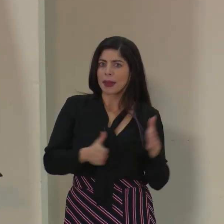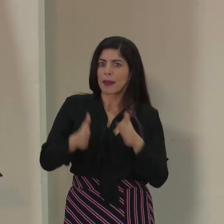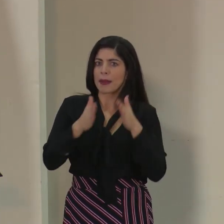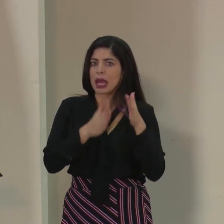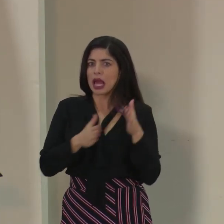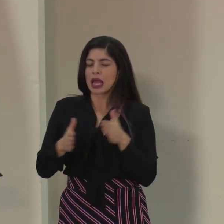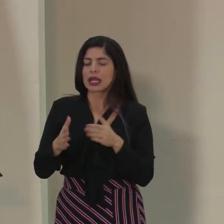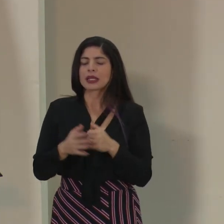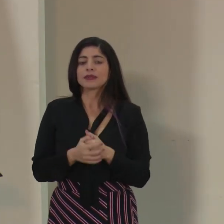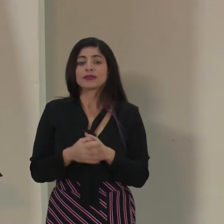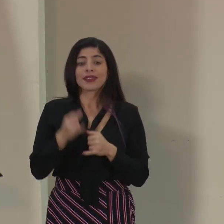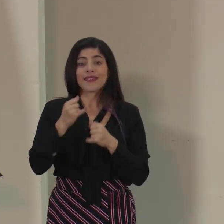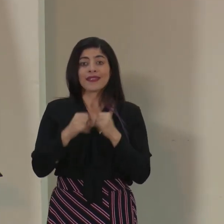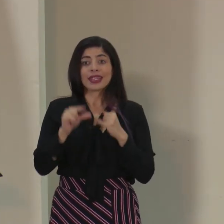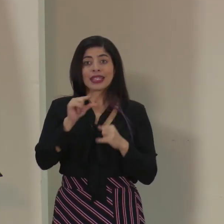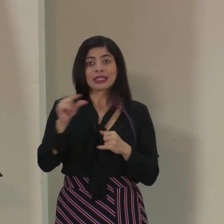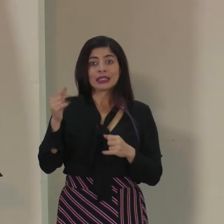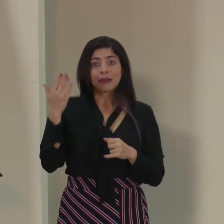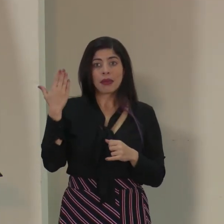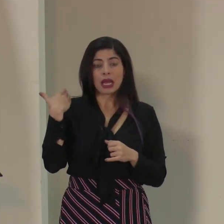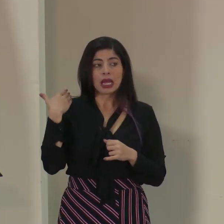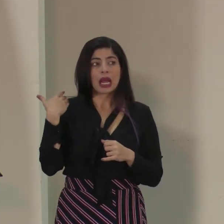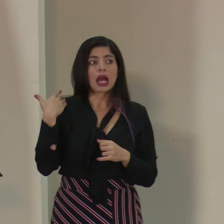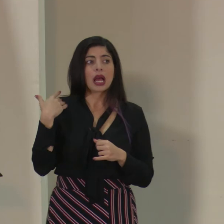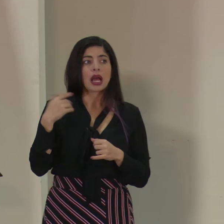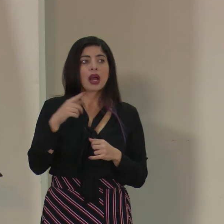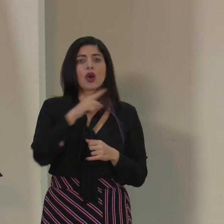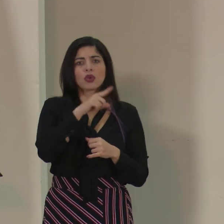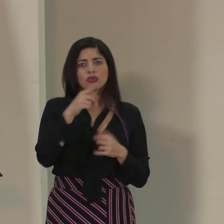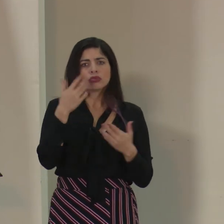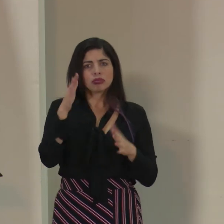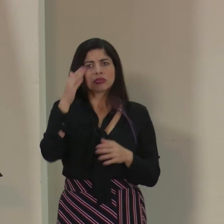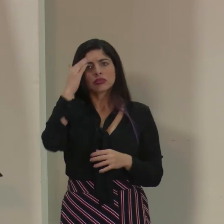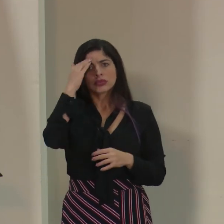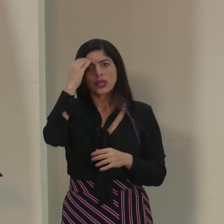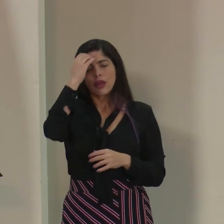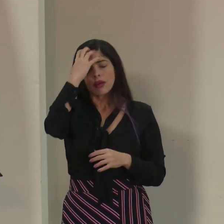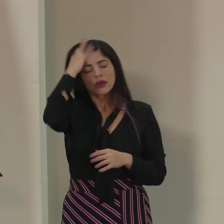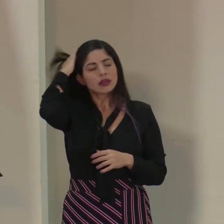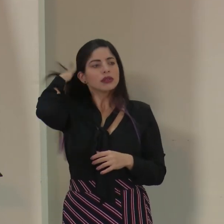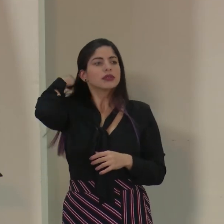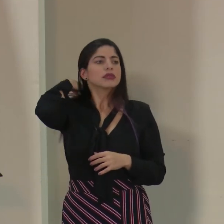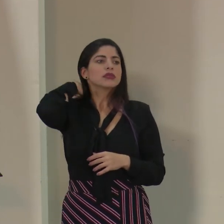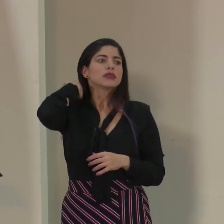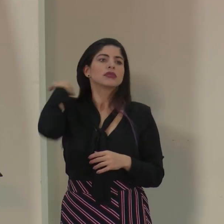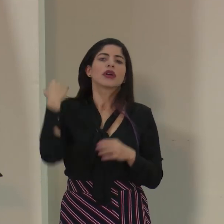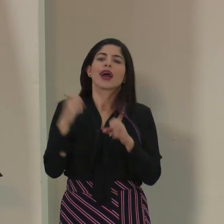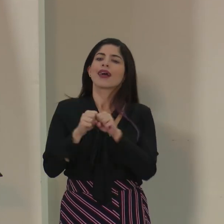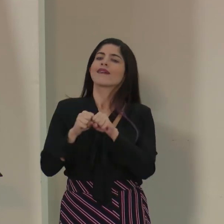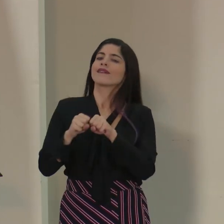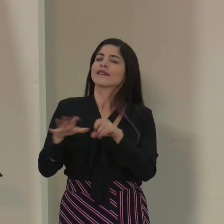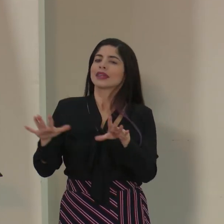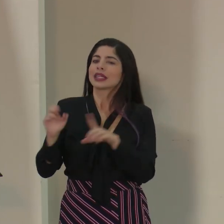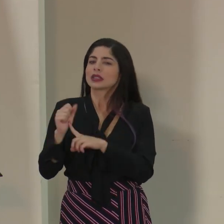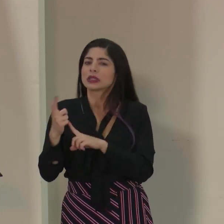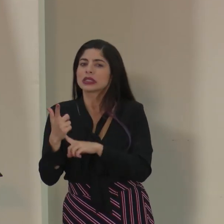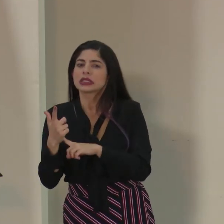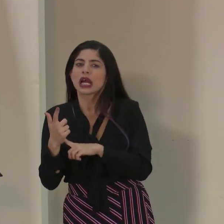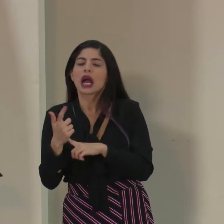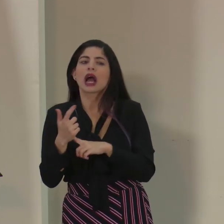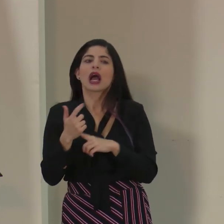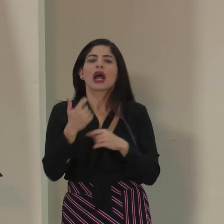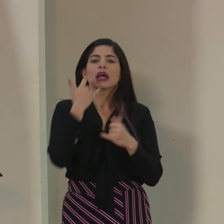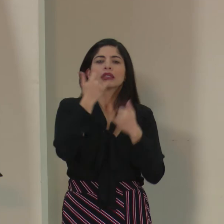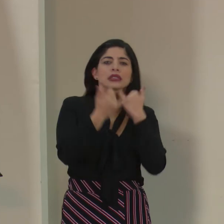el fin de semana, tienen ustedes conocimiento, en las redes, llamadas a los